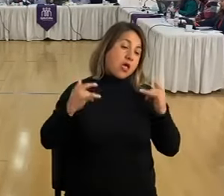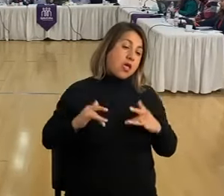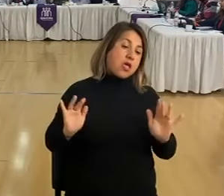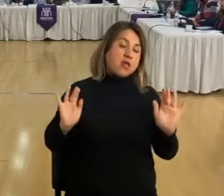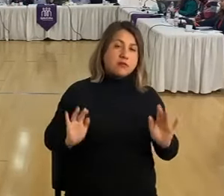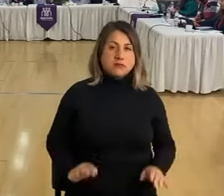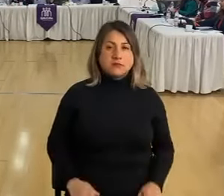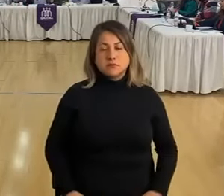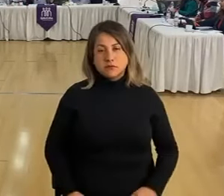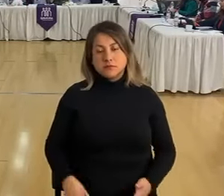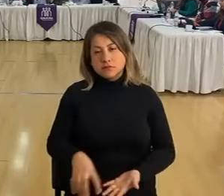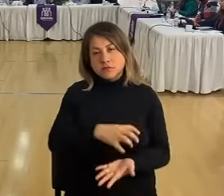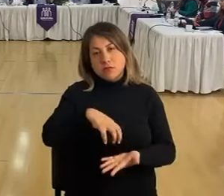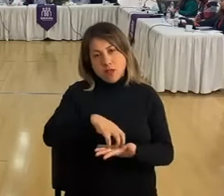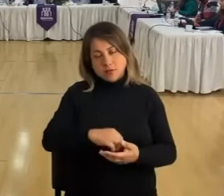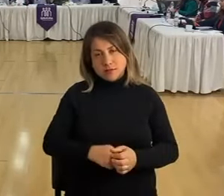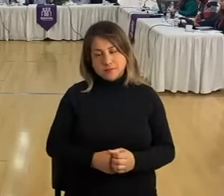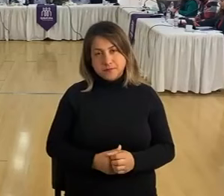esa plaza.